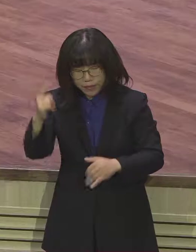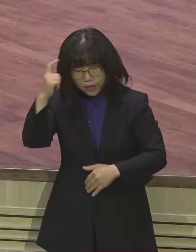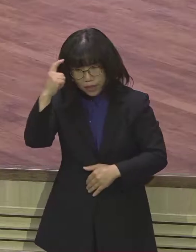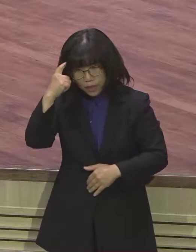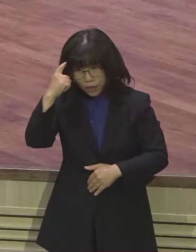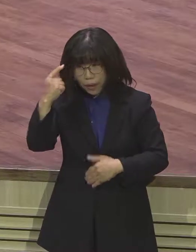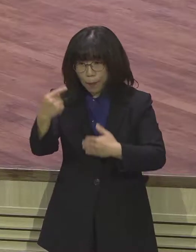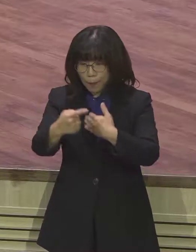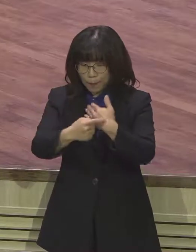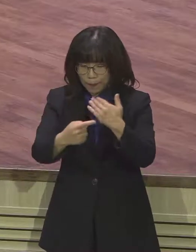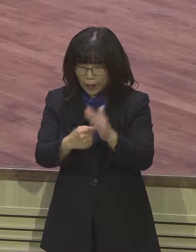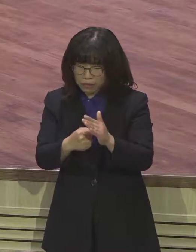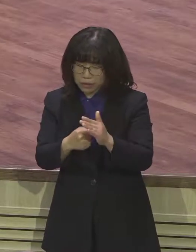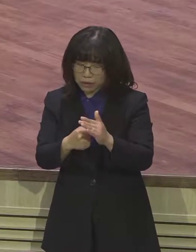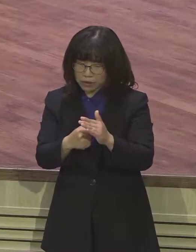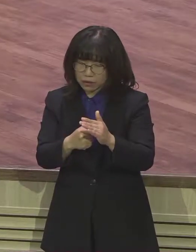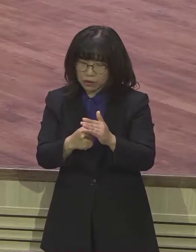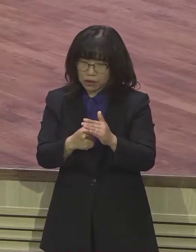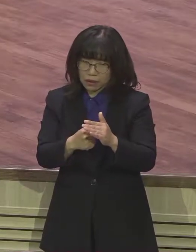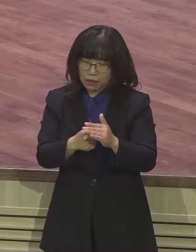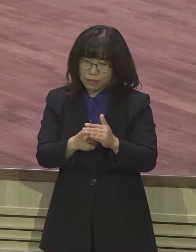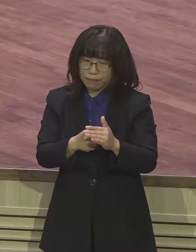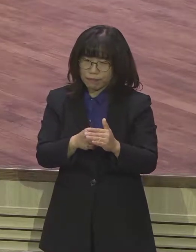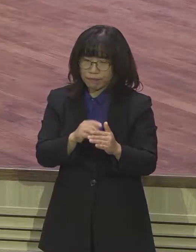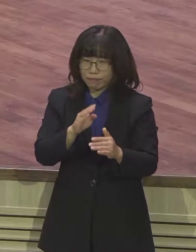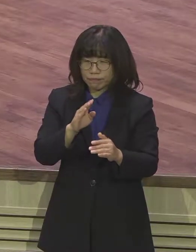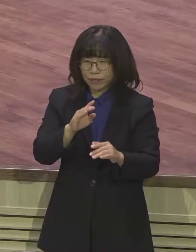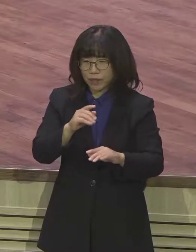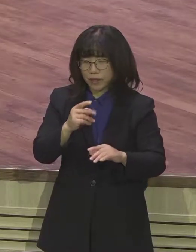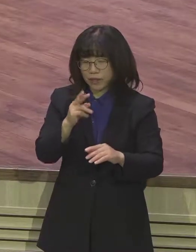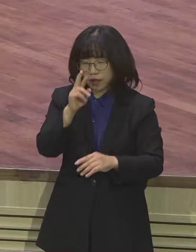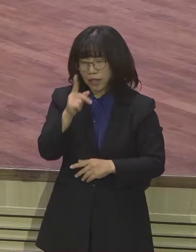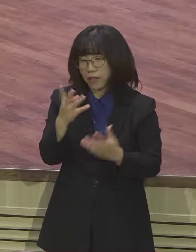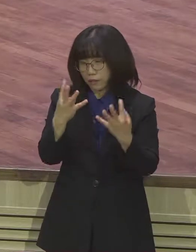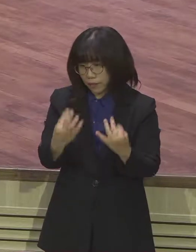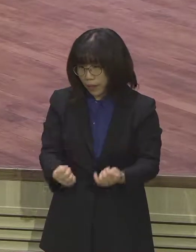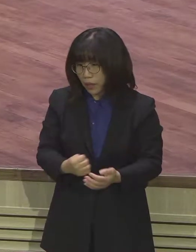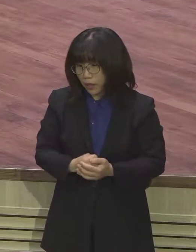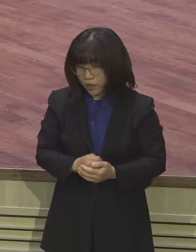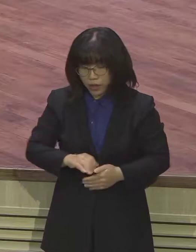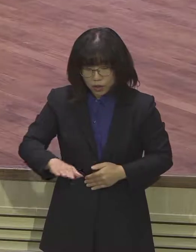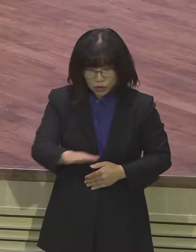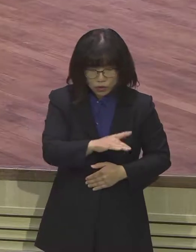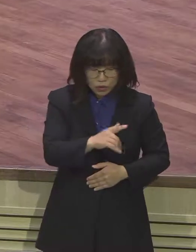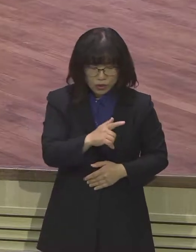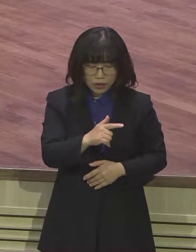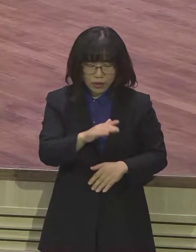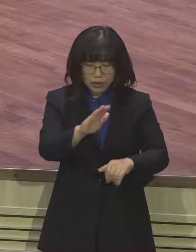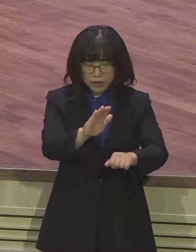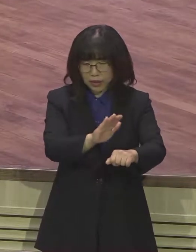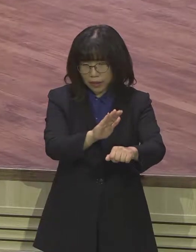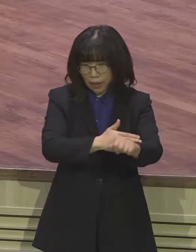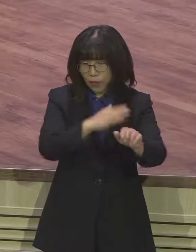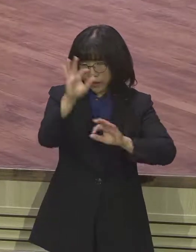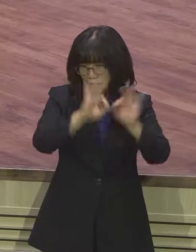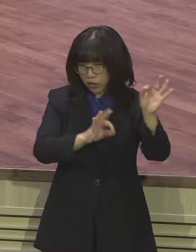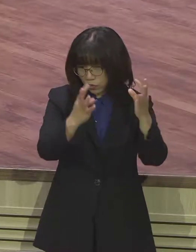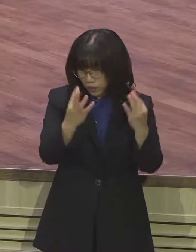옳지 않습니다. 우리가 오히려 거기에 속아 넘어갈 때가 많이 있습니다. 우리가 조종사들에게 비행